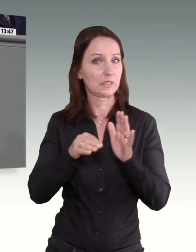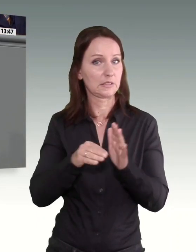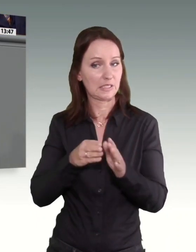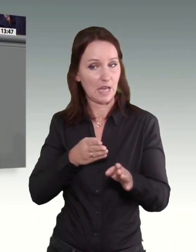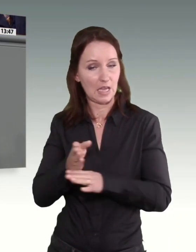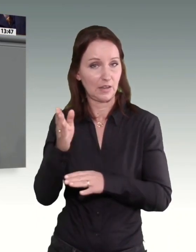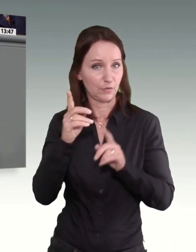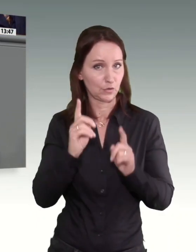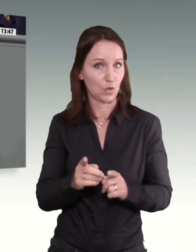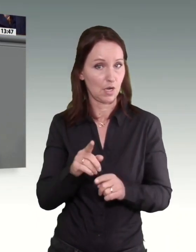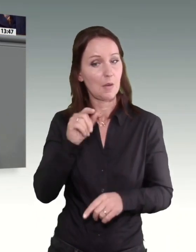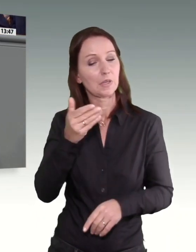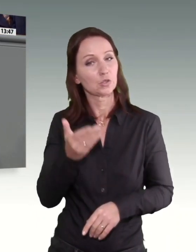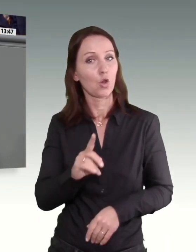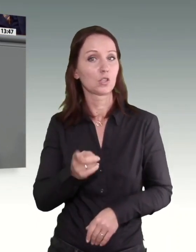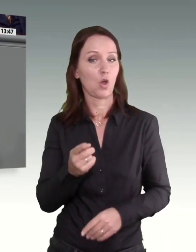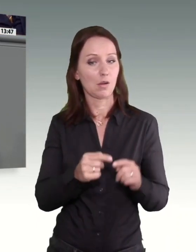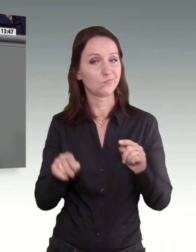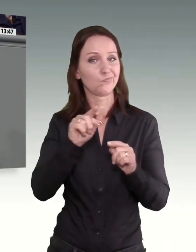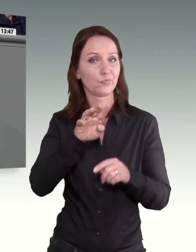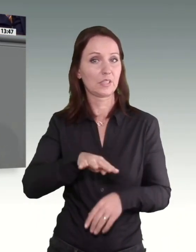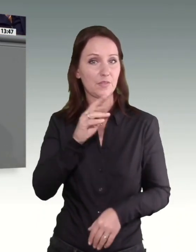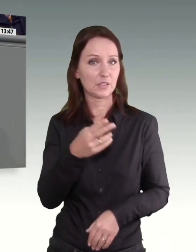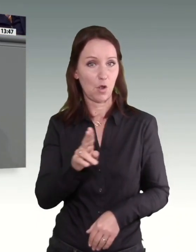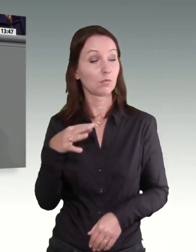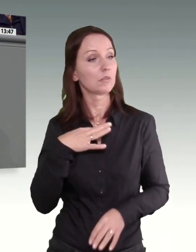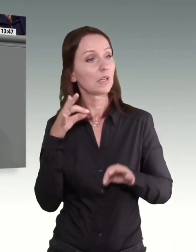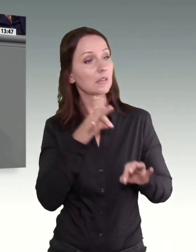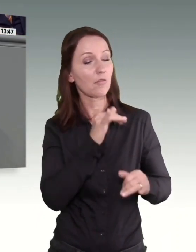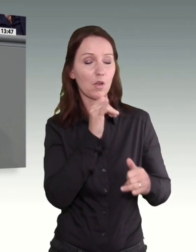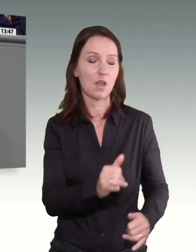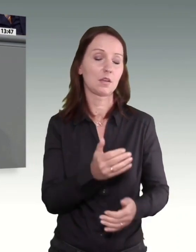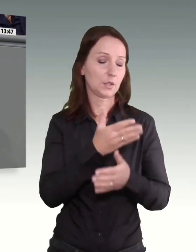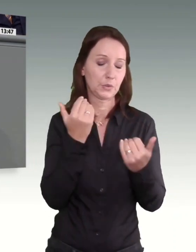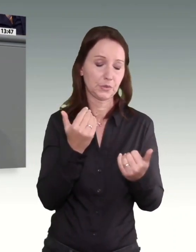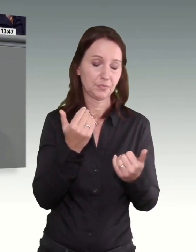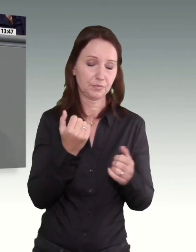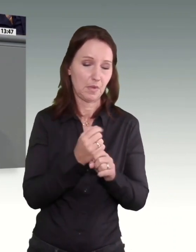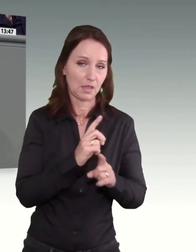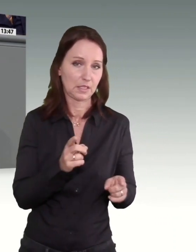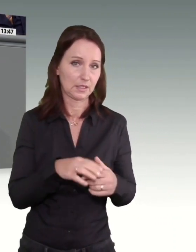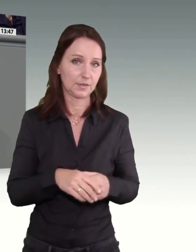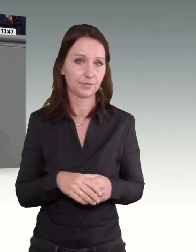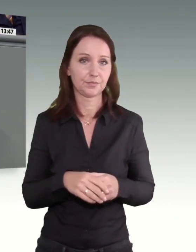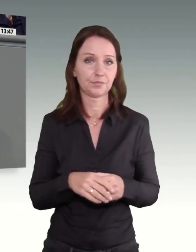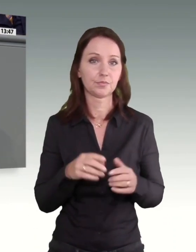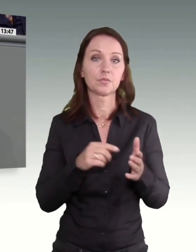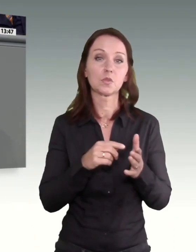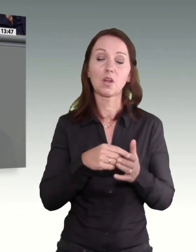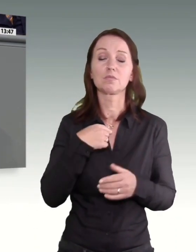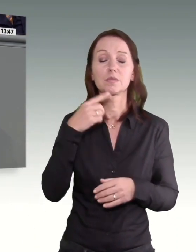Euro erhöhen. Dem werden wir nicht zustimmen, denn wir sind der Überzeugung, dass wir auch gerade